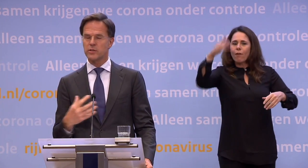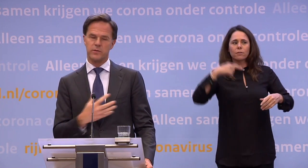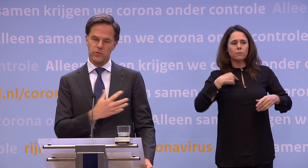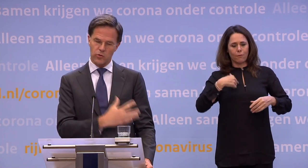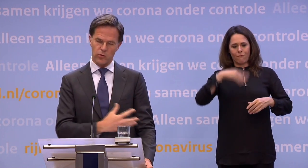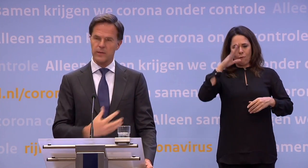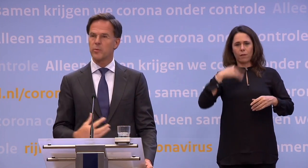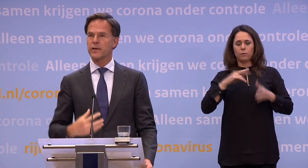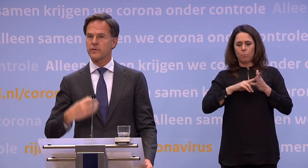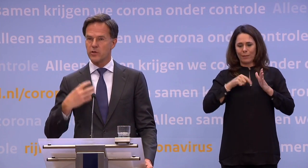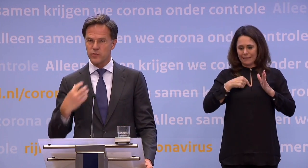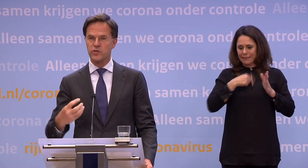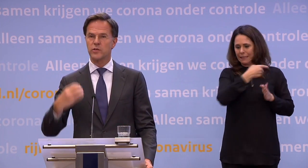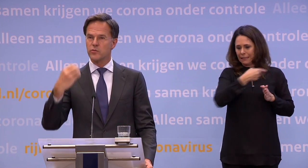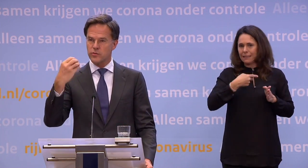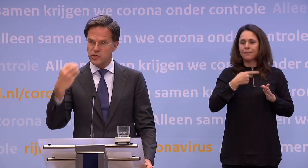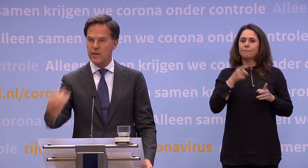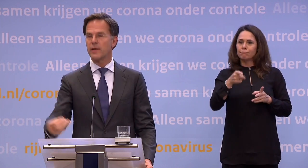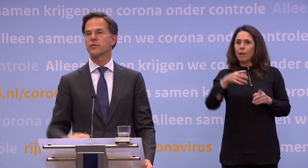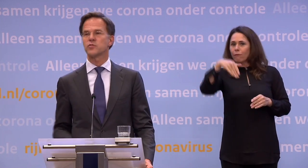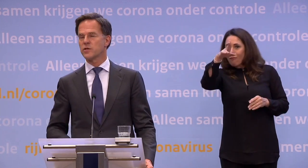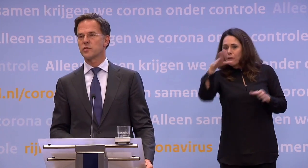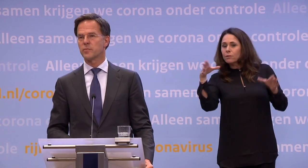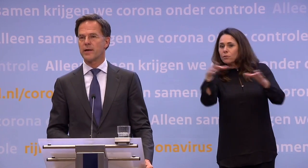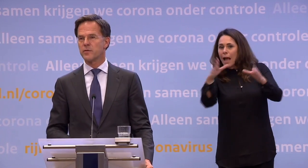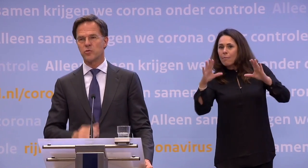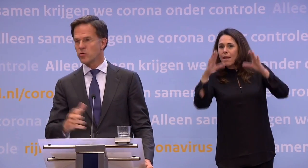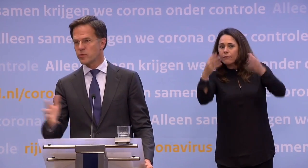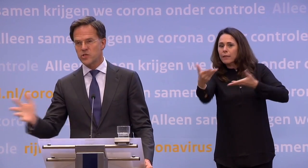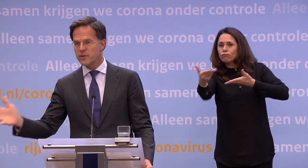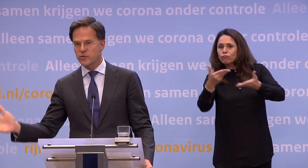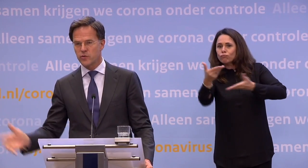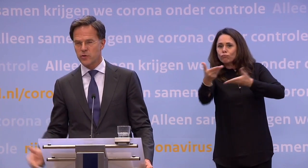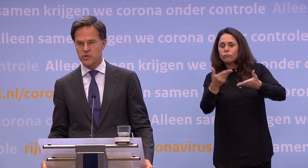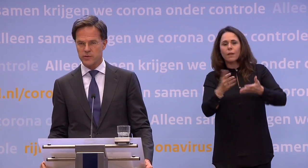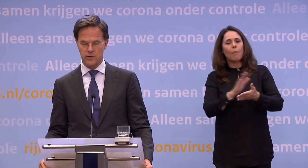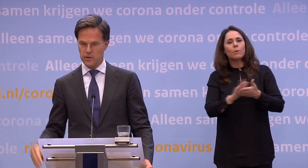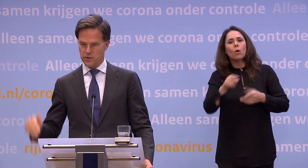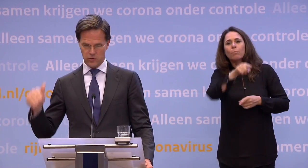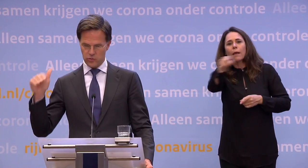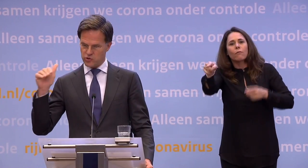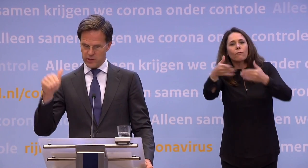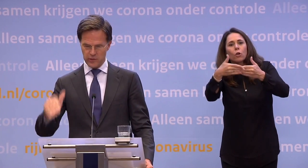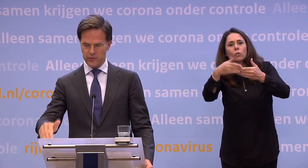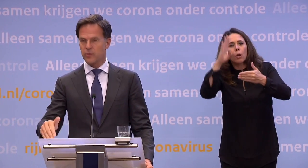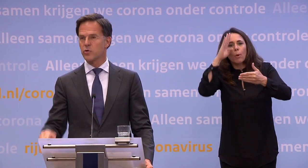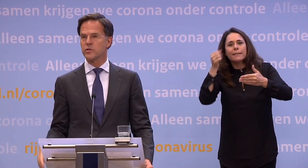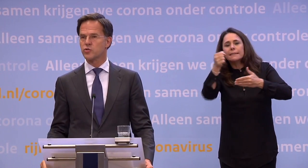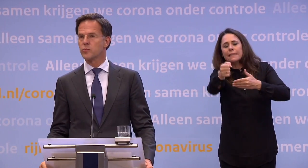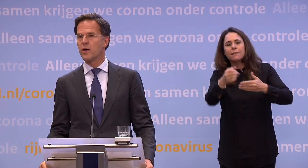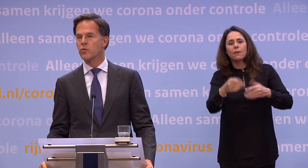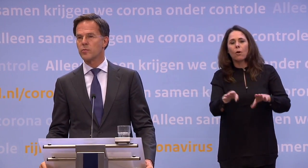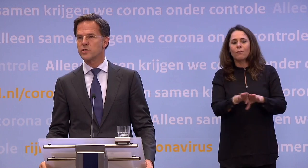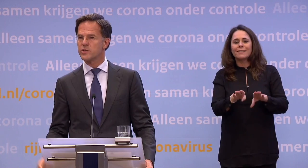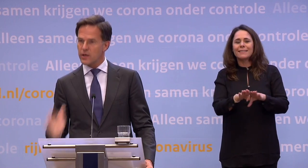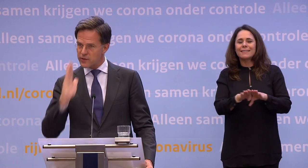als politici, Hugo de Jong en ik... ...proberen als volwassenen tot de samenleving als volwassenen te praten. We hebben nooit politiemensen voor de deur gezet. Nooit, zoals in andere landen gebeurd,